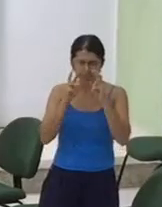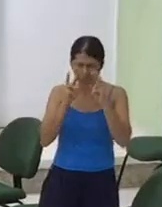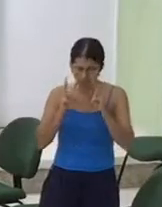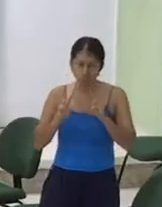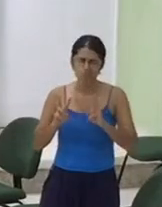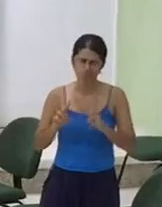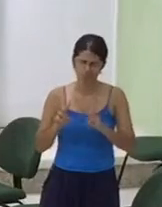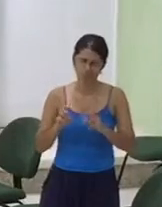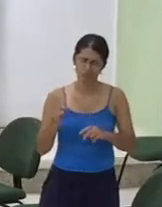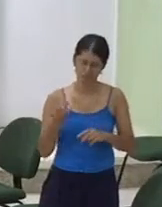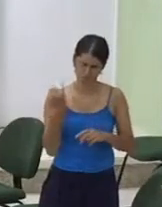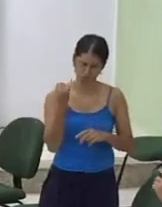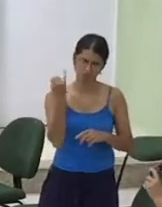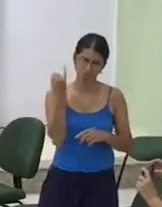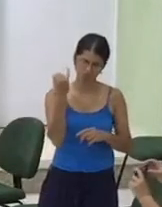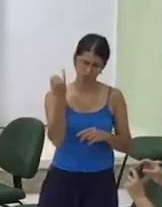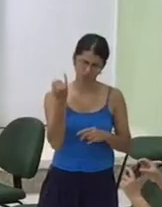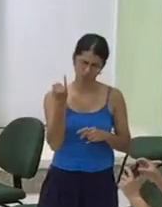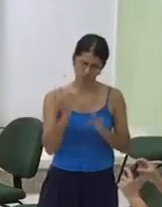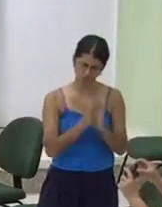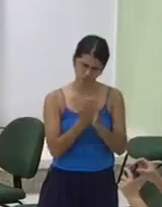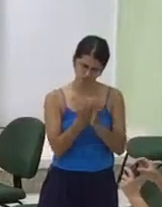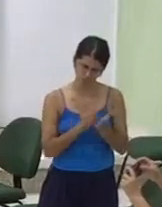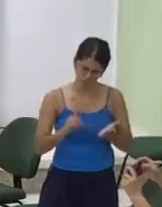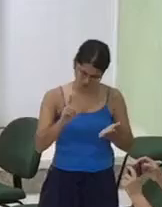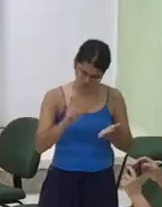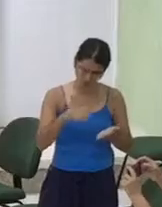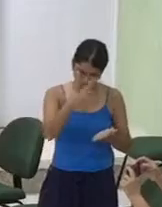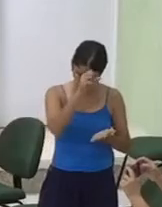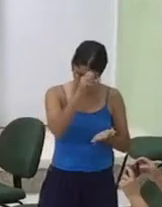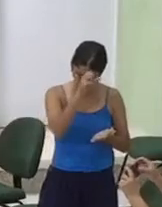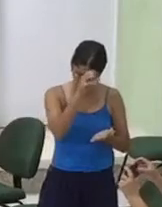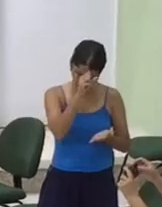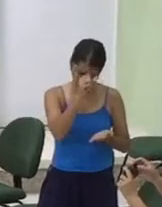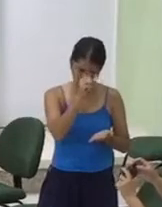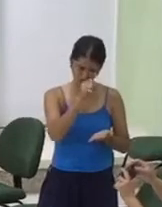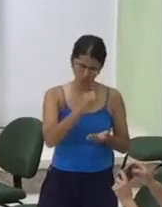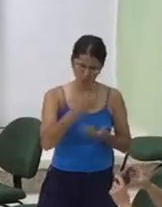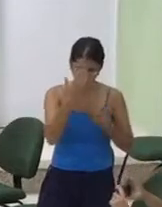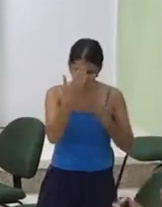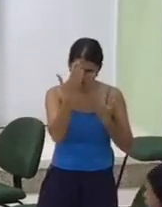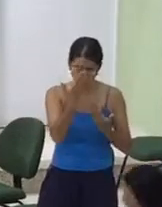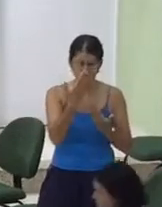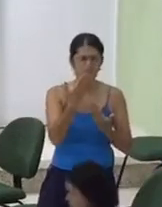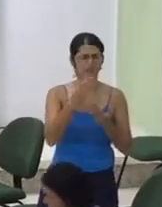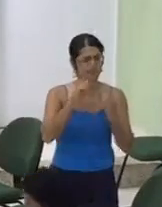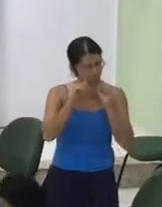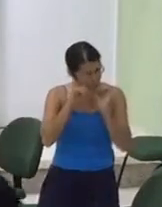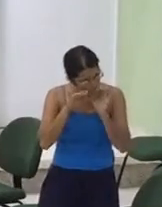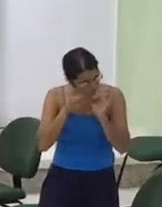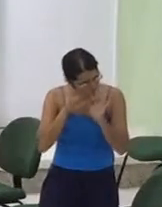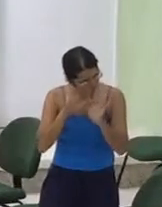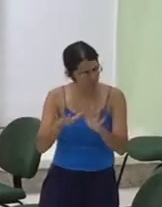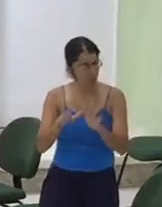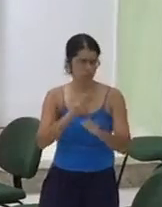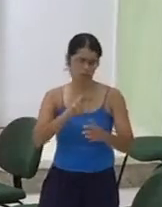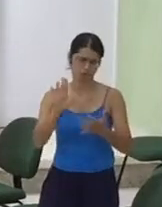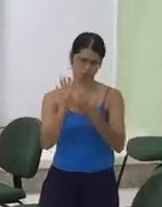Obrigado Pela vida De cada uma Delas Que o Senhor Continue as abençoando Mais e mais Em nome de Jesus Amém